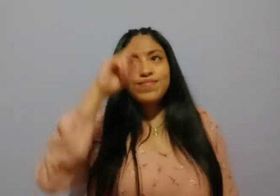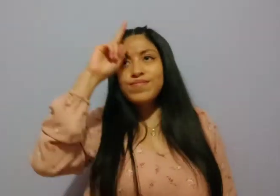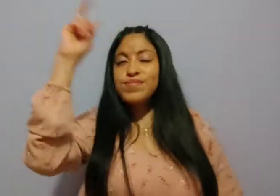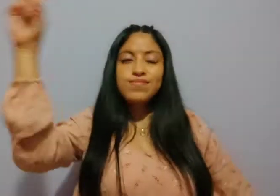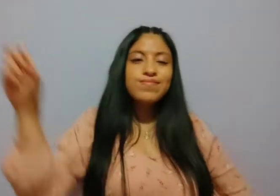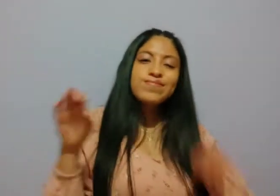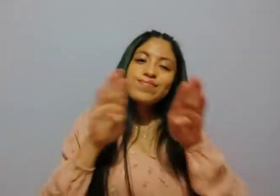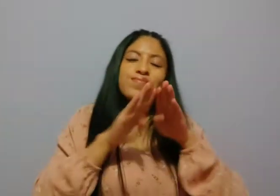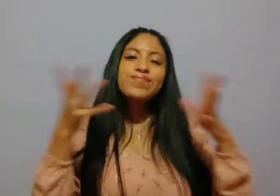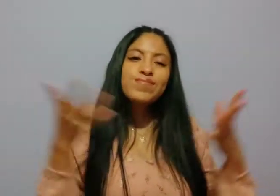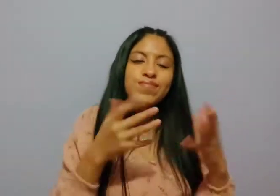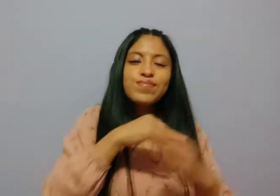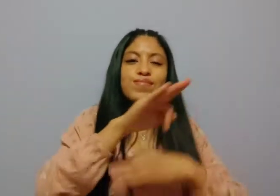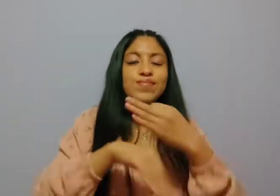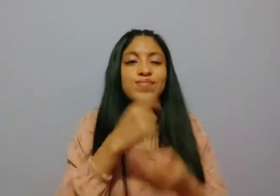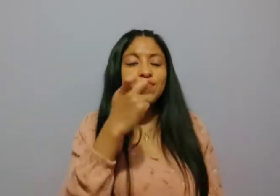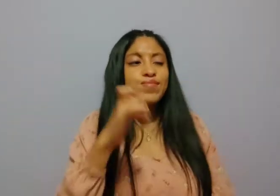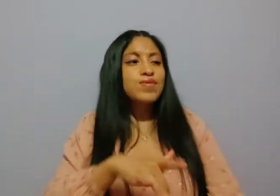me llega el sueño Dime cómo hago con el